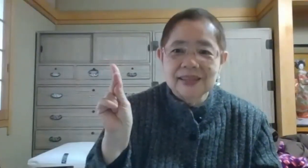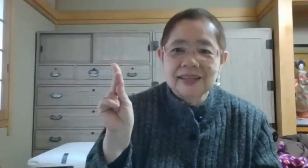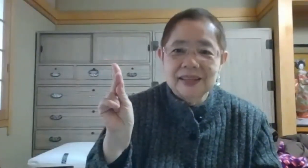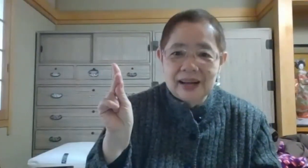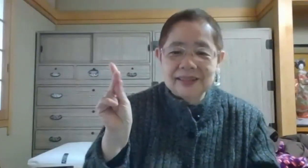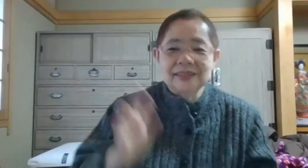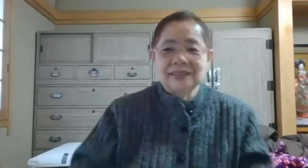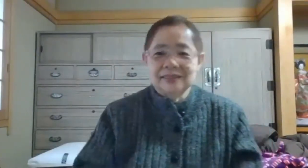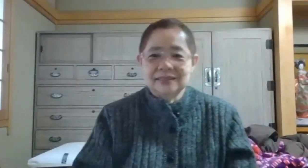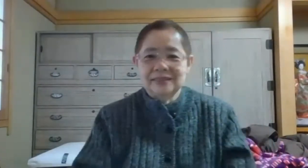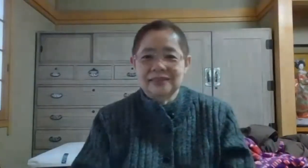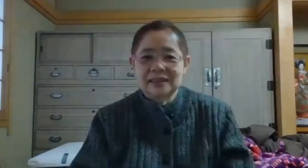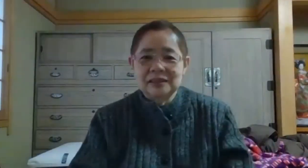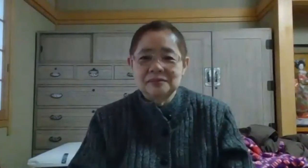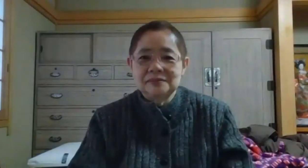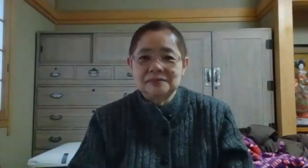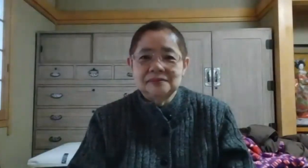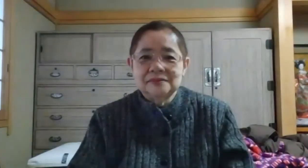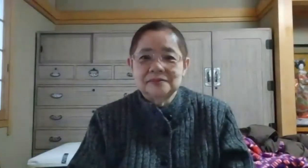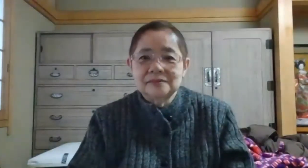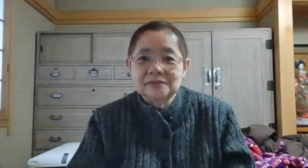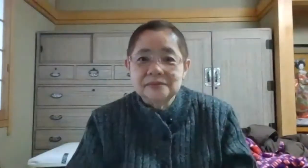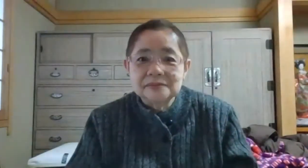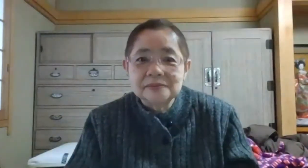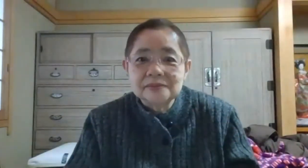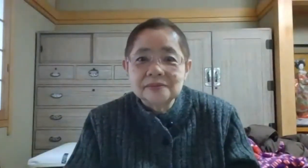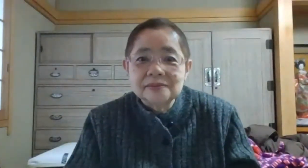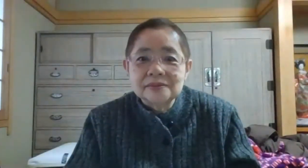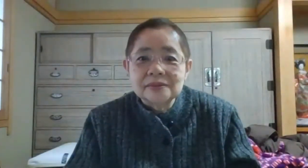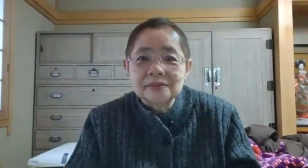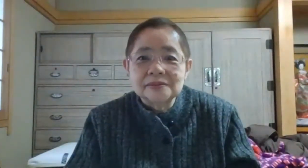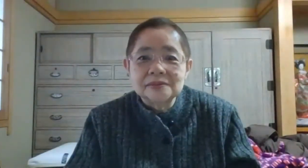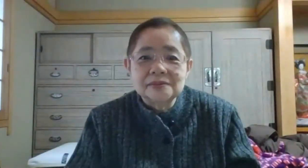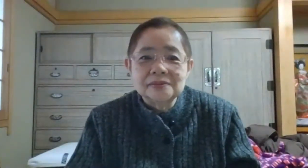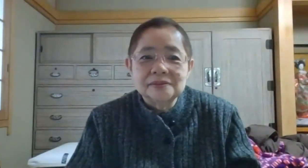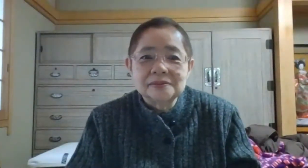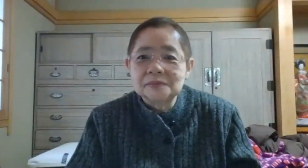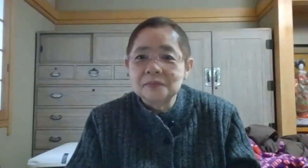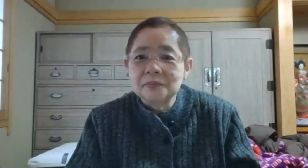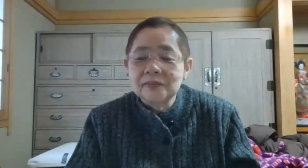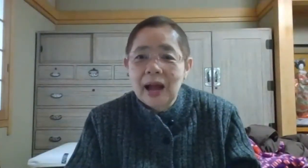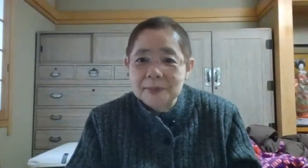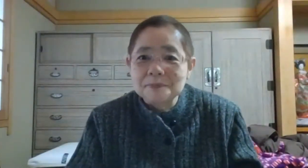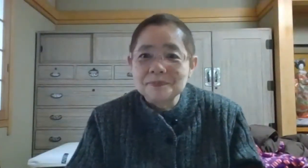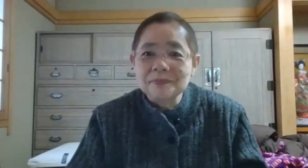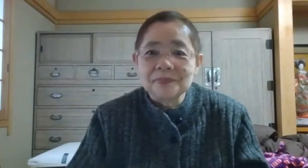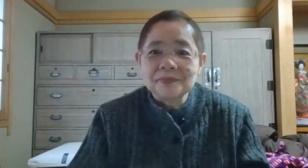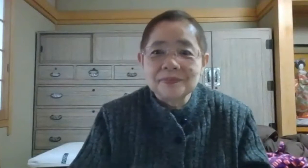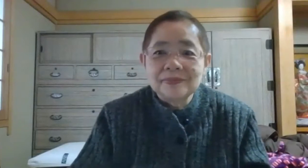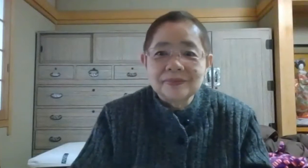はい。カ、お、り、さん。だけど、あれですね。あの、指文字